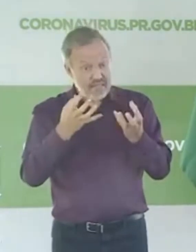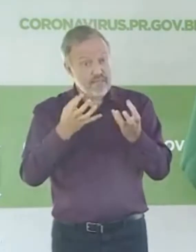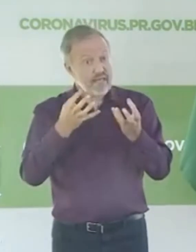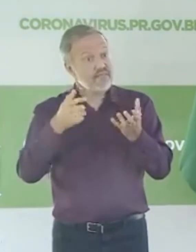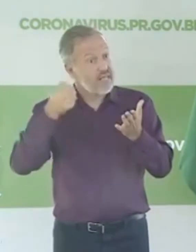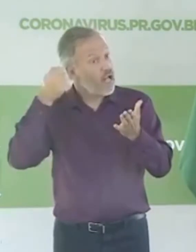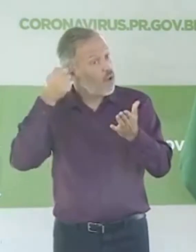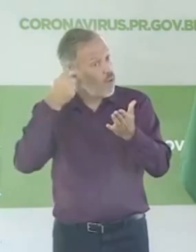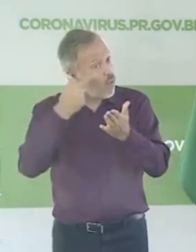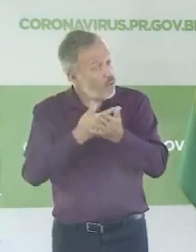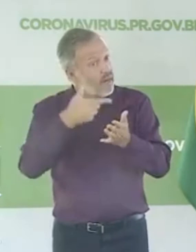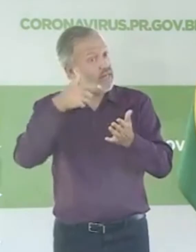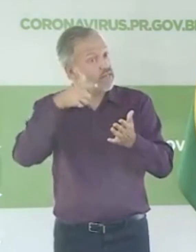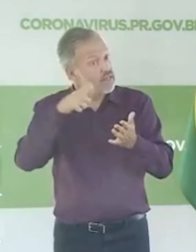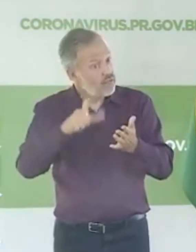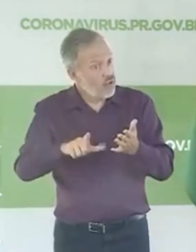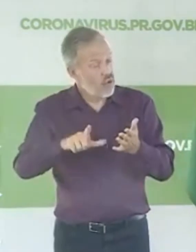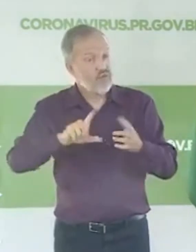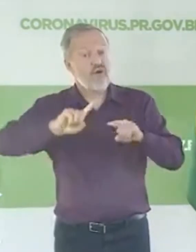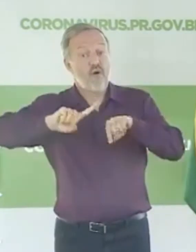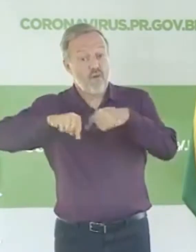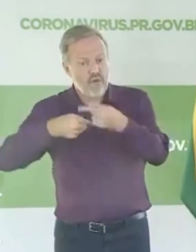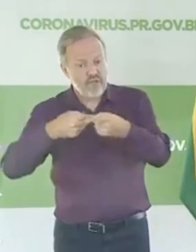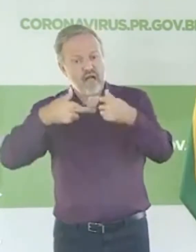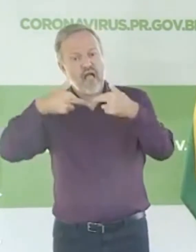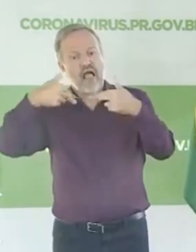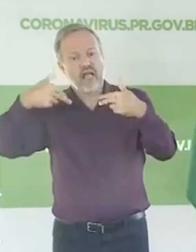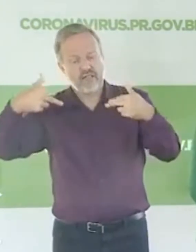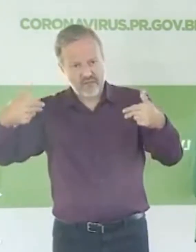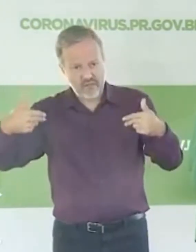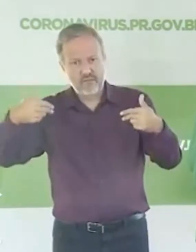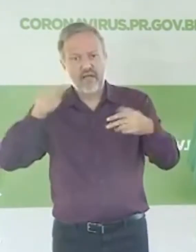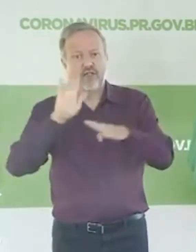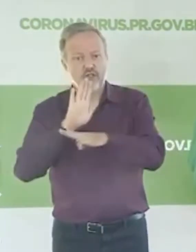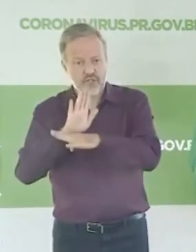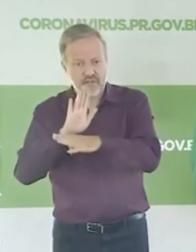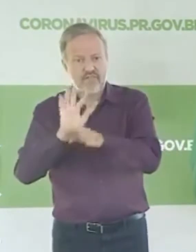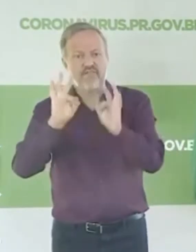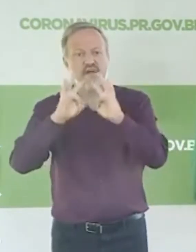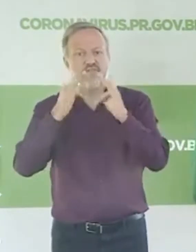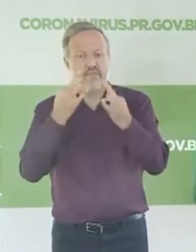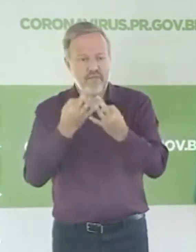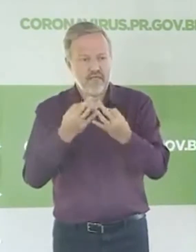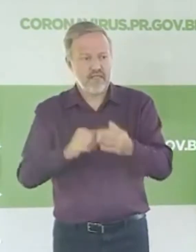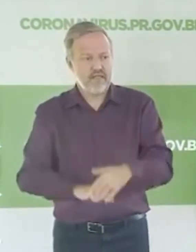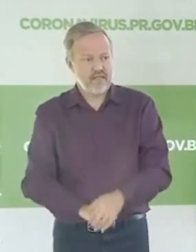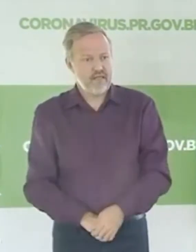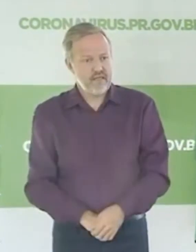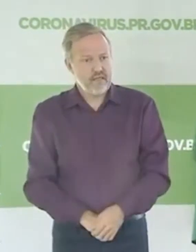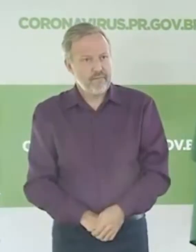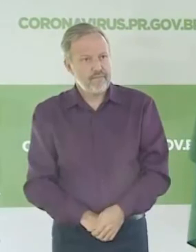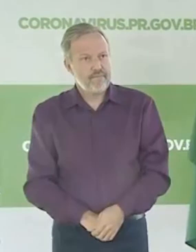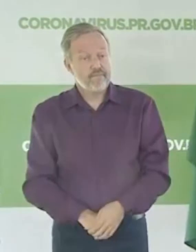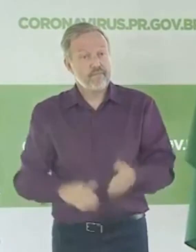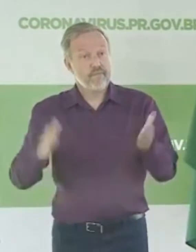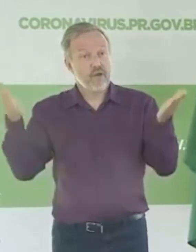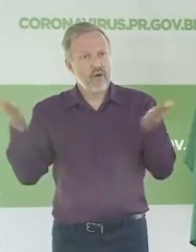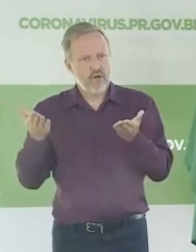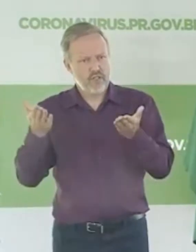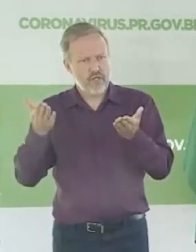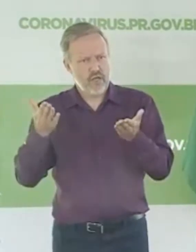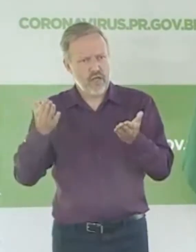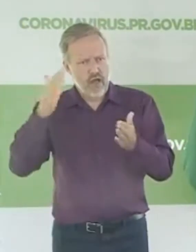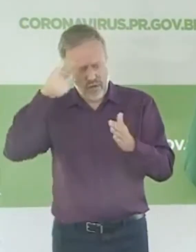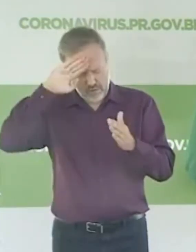essas famílias tenham essa possibilidade de continuar trabalhando. Então, a grande questão hoje é a questão de estabelecer as relações, então, de confiança. Vocês